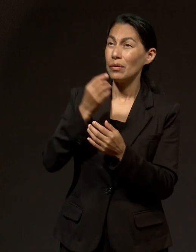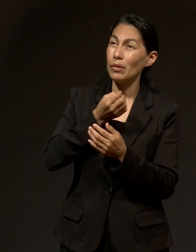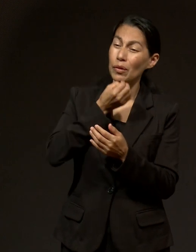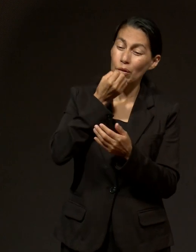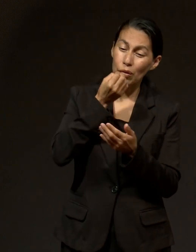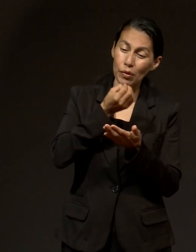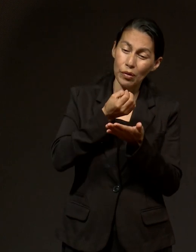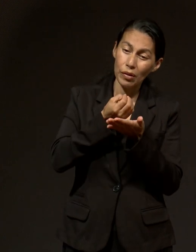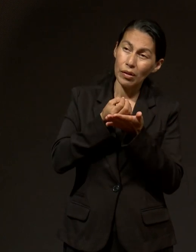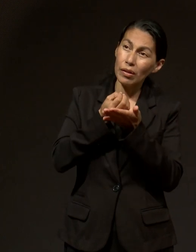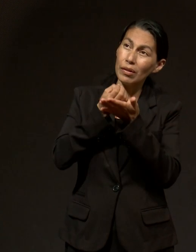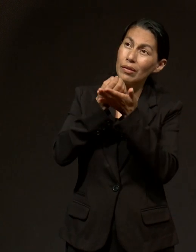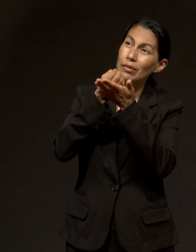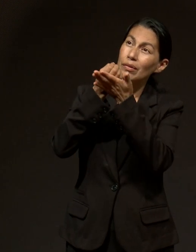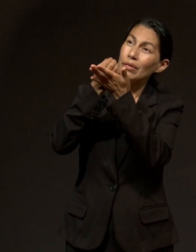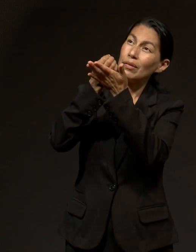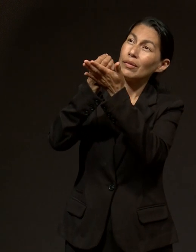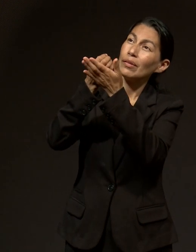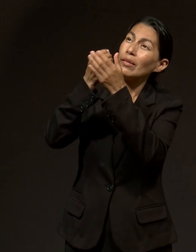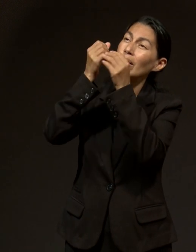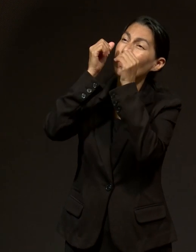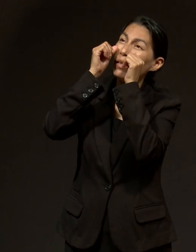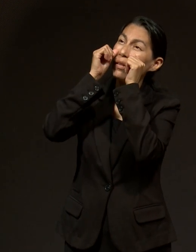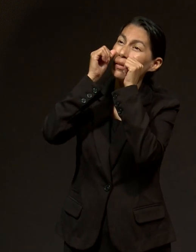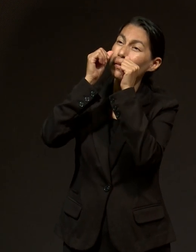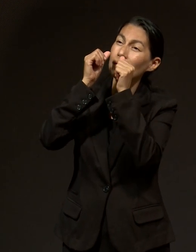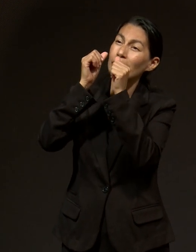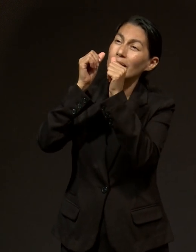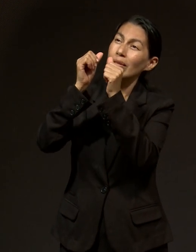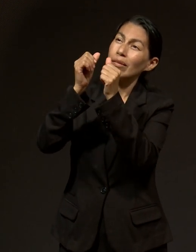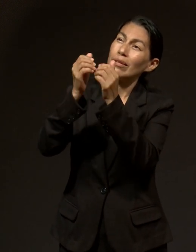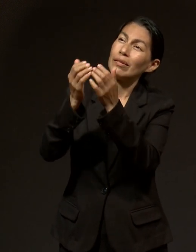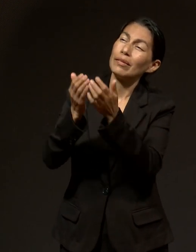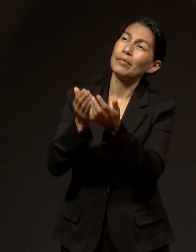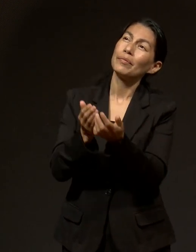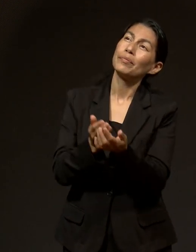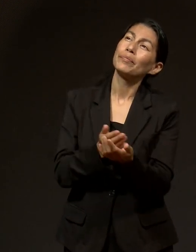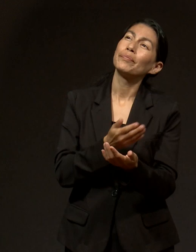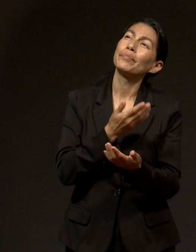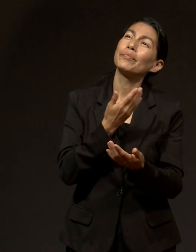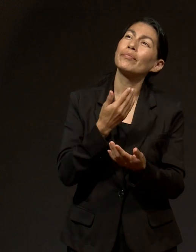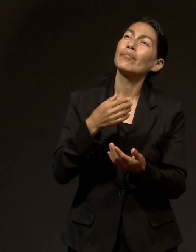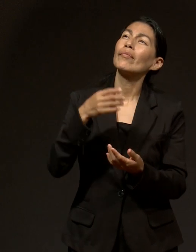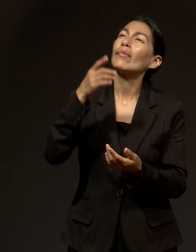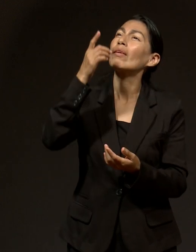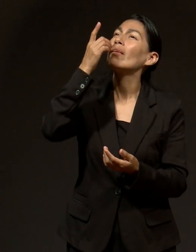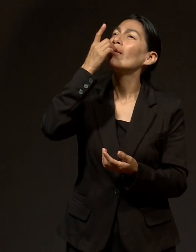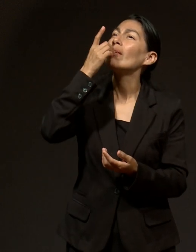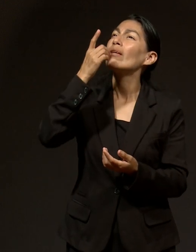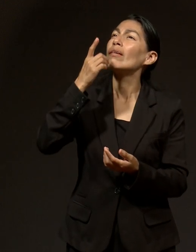a tu lado estoy y abrázame.